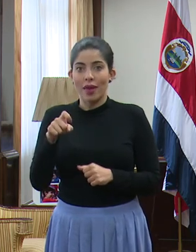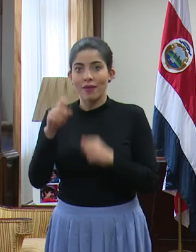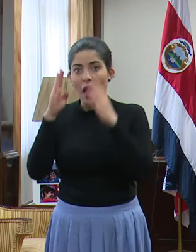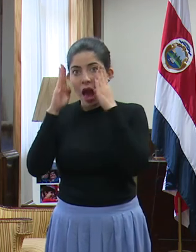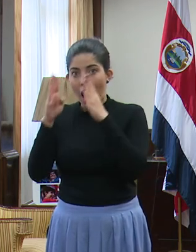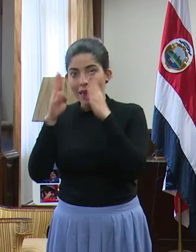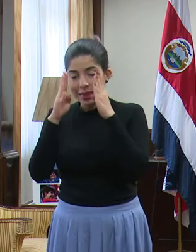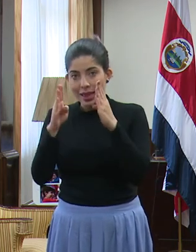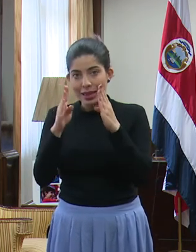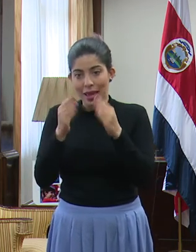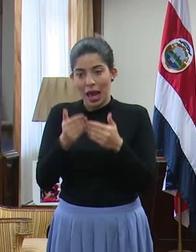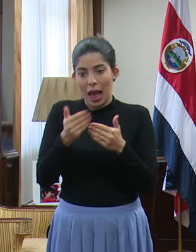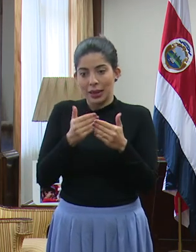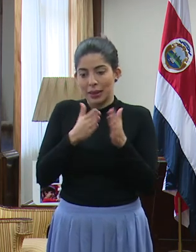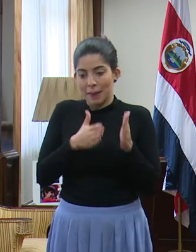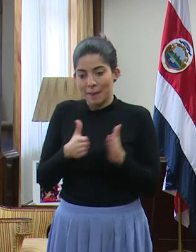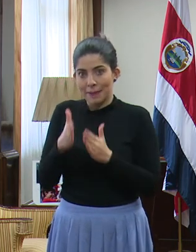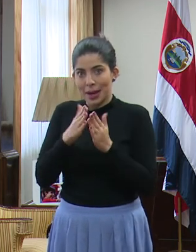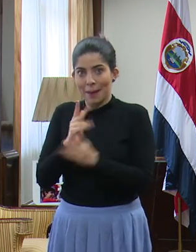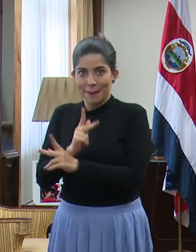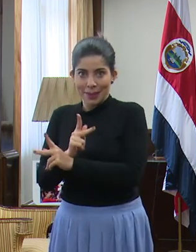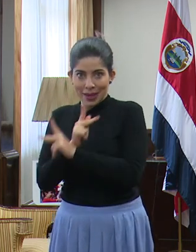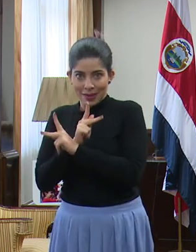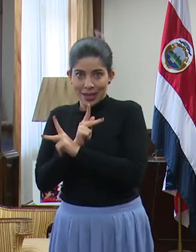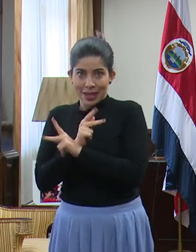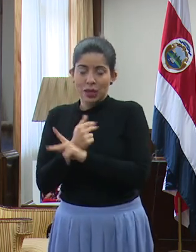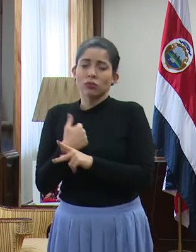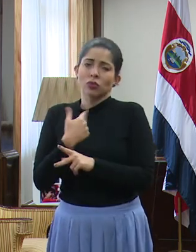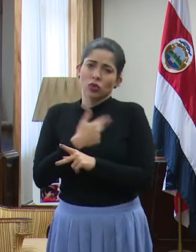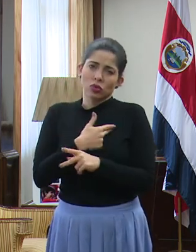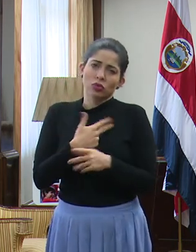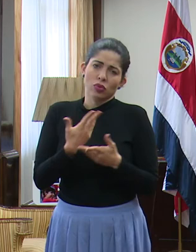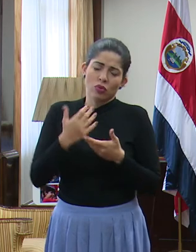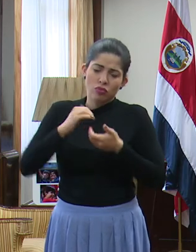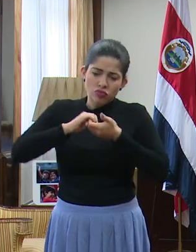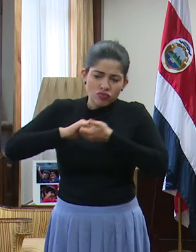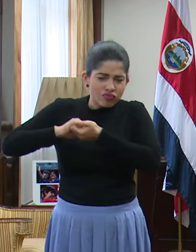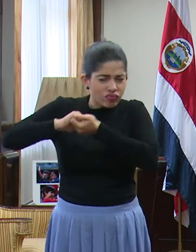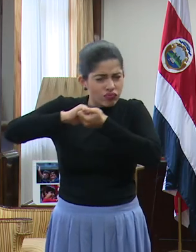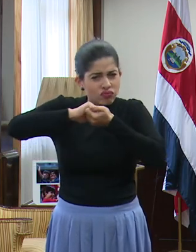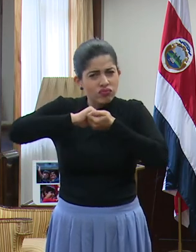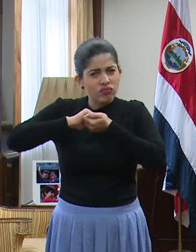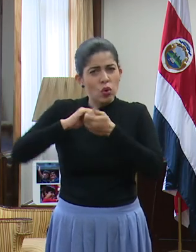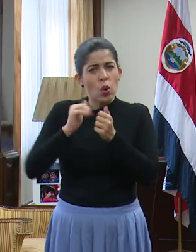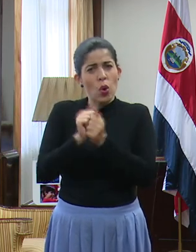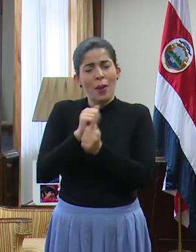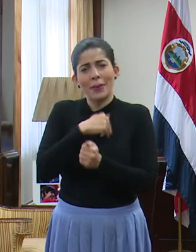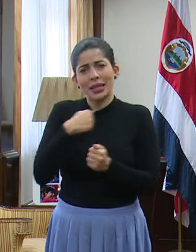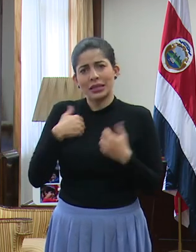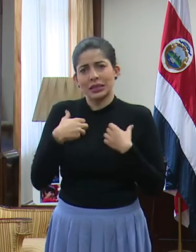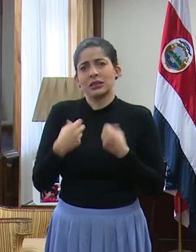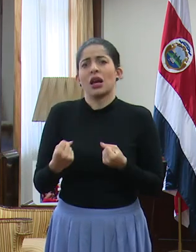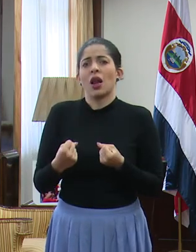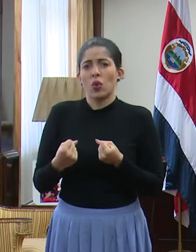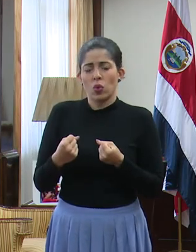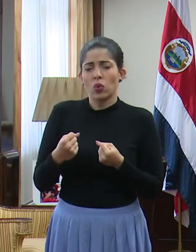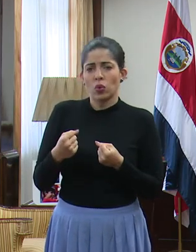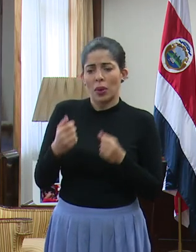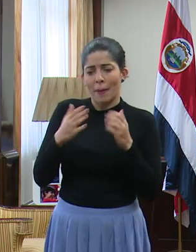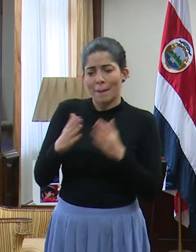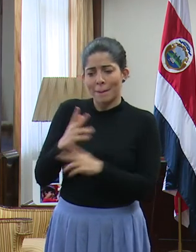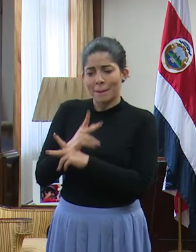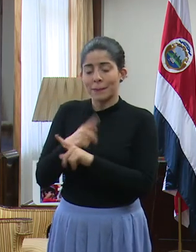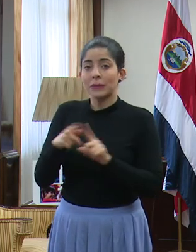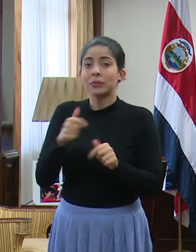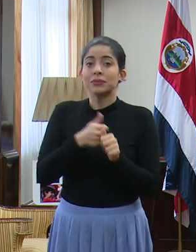labores de prevención en la cual somos solidarios, solidarísimos con el Ministerio de Salud, sino que también